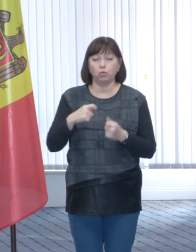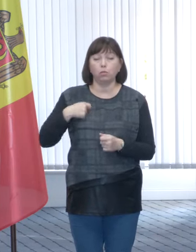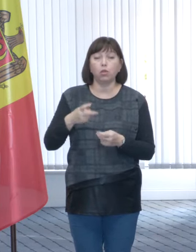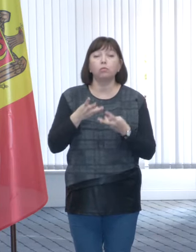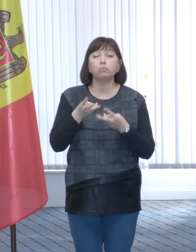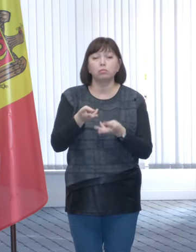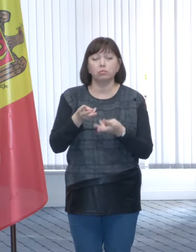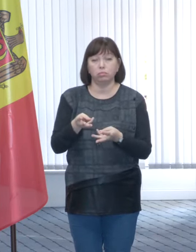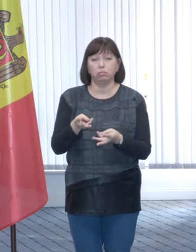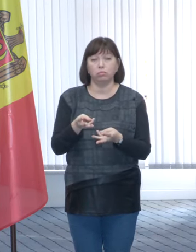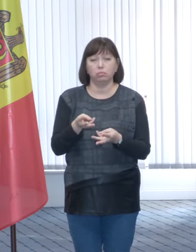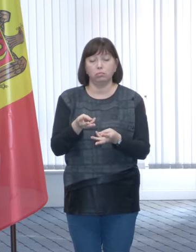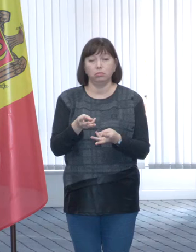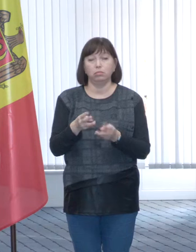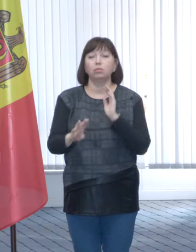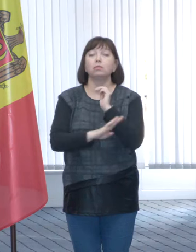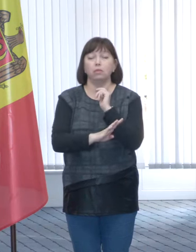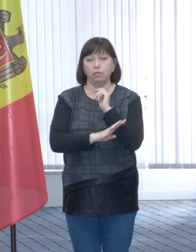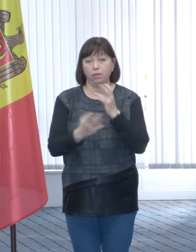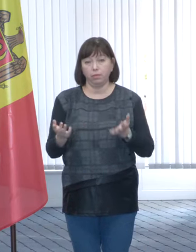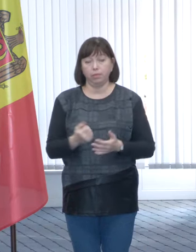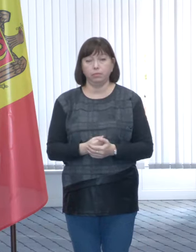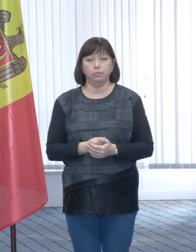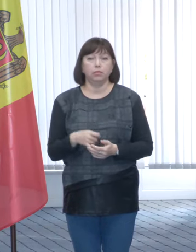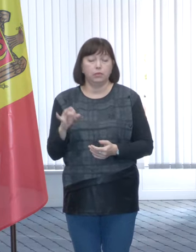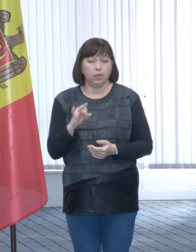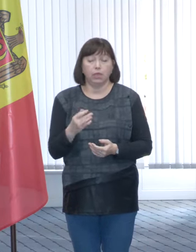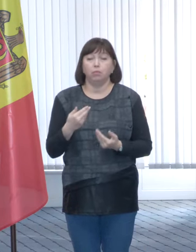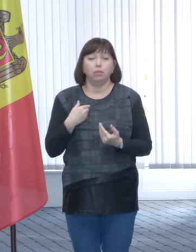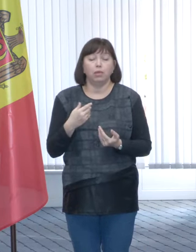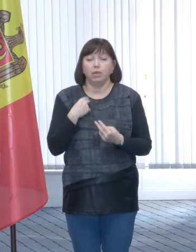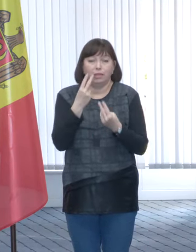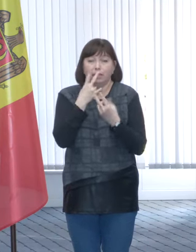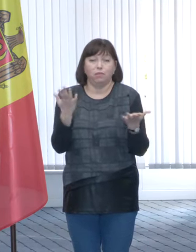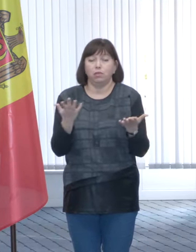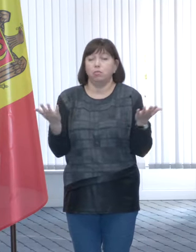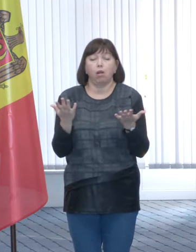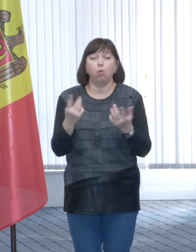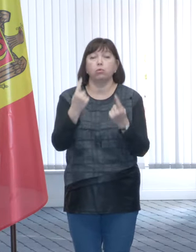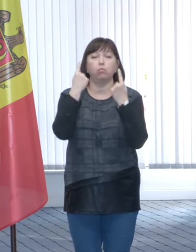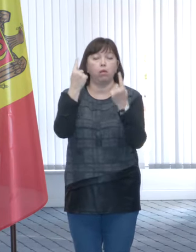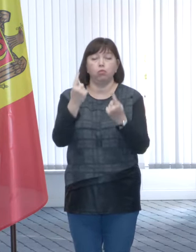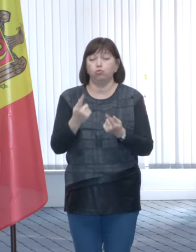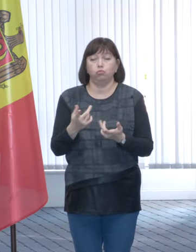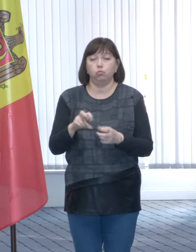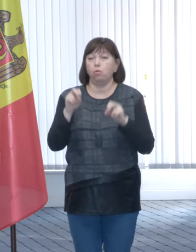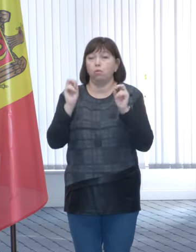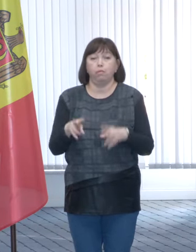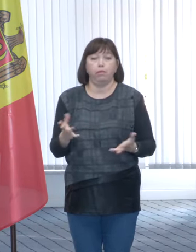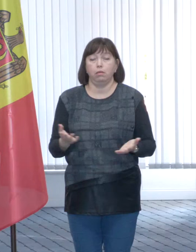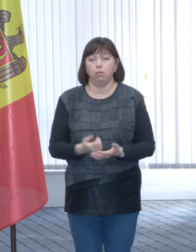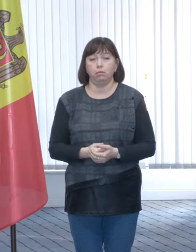încălzesc cu sursă solidă deci noi nu vedem un risc substanțial